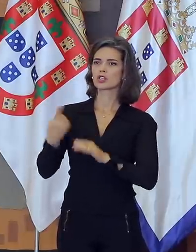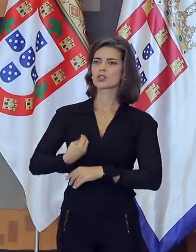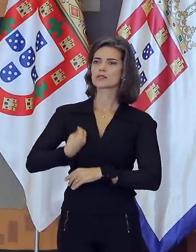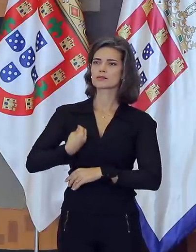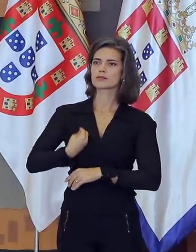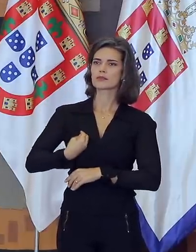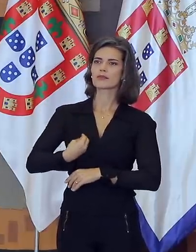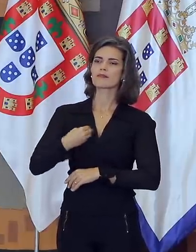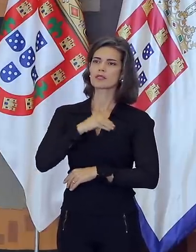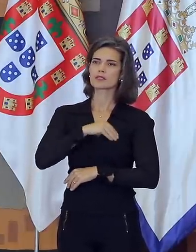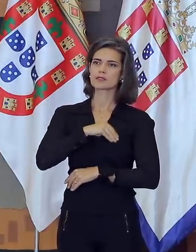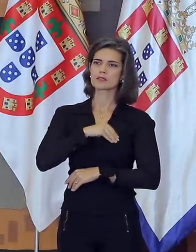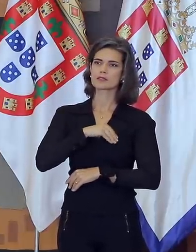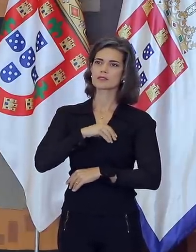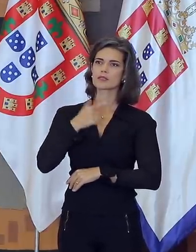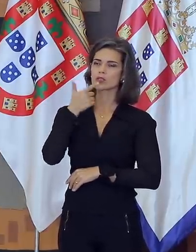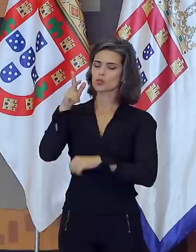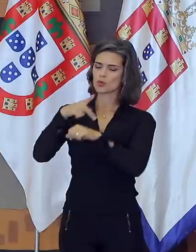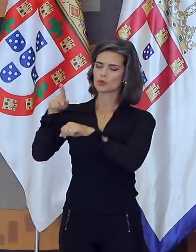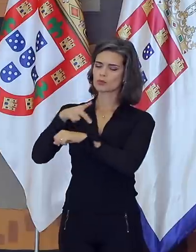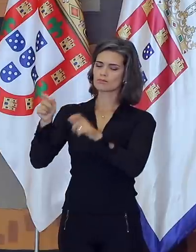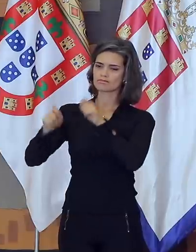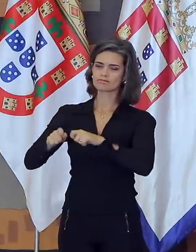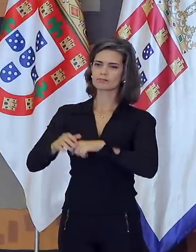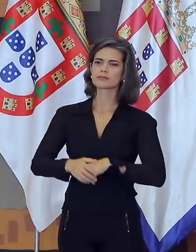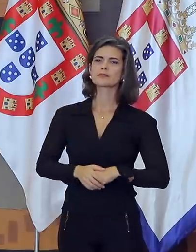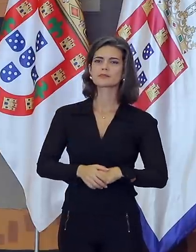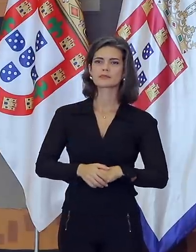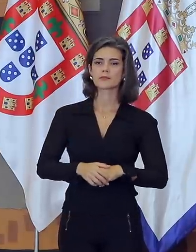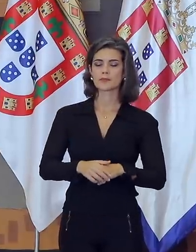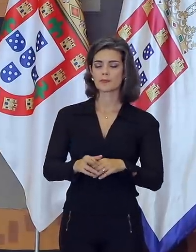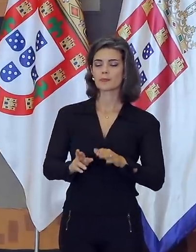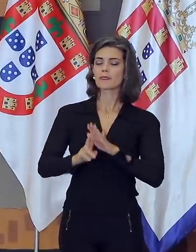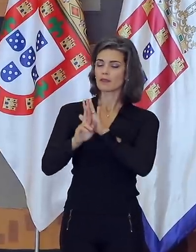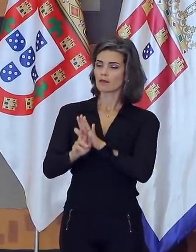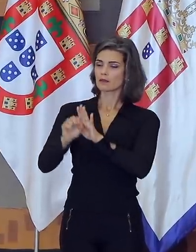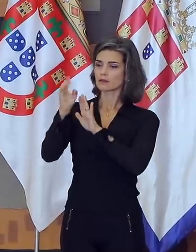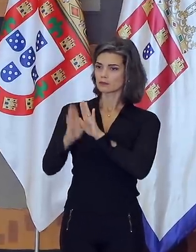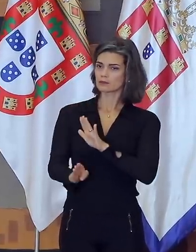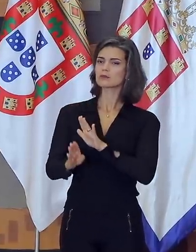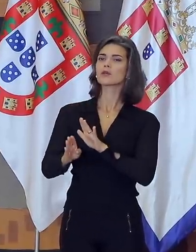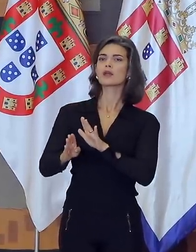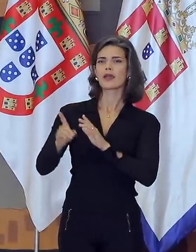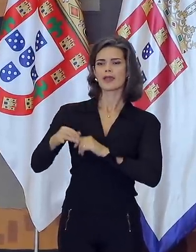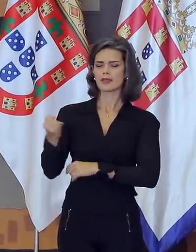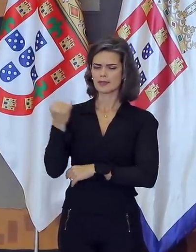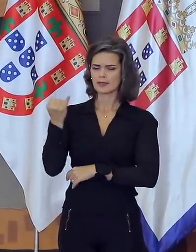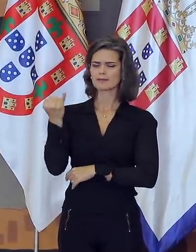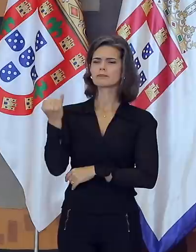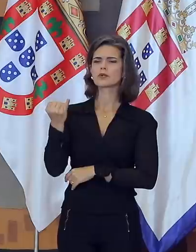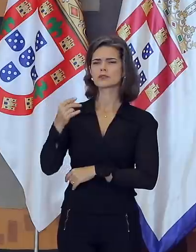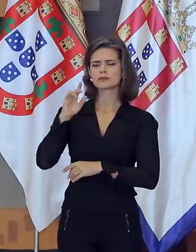de vida e de salário no exterior. A dedicação de diplomatas aos temas de gestão é, portanto, essencial para a